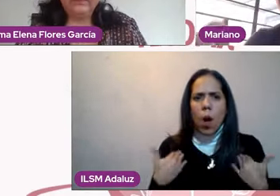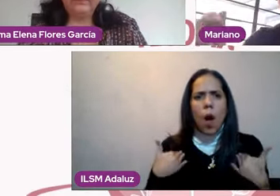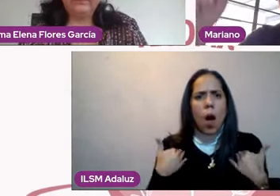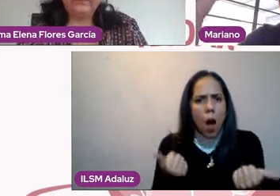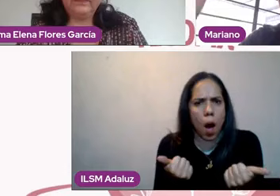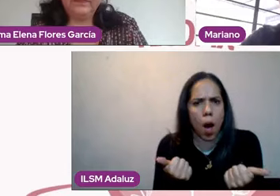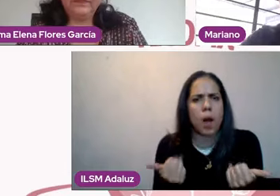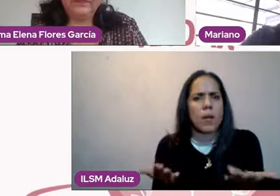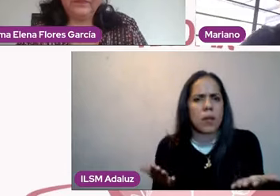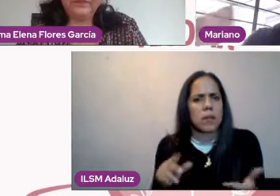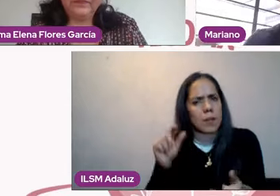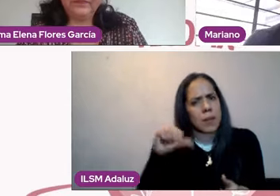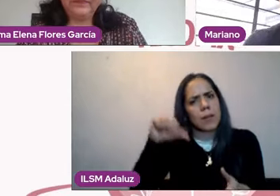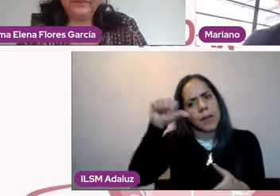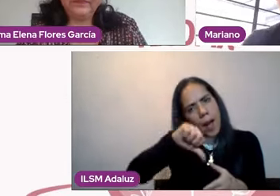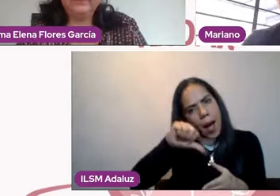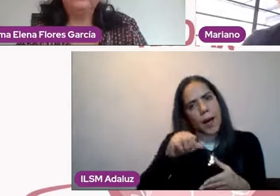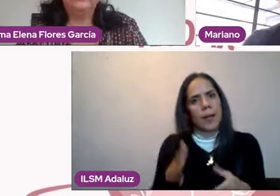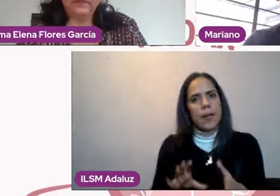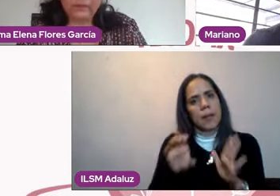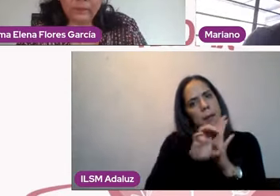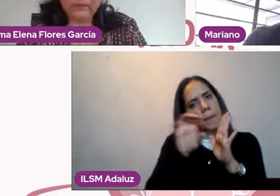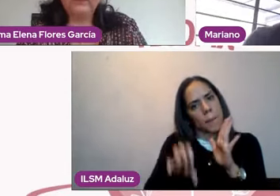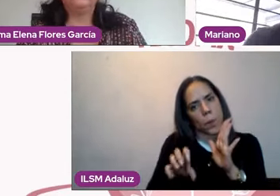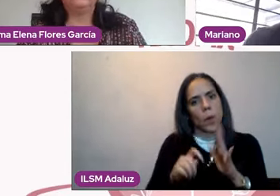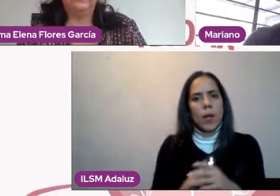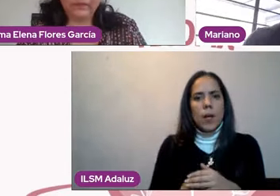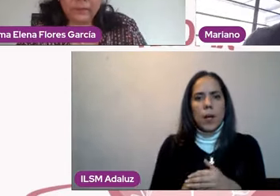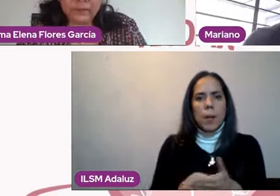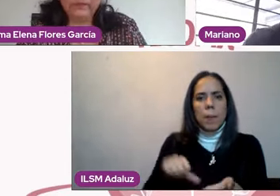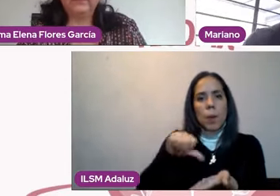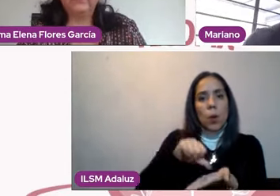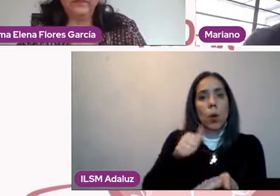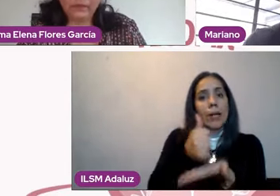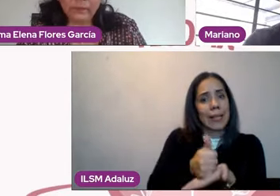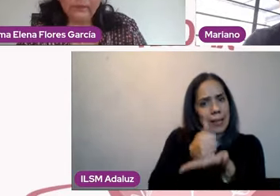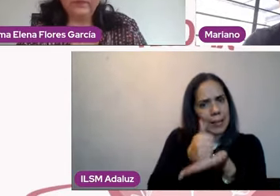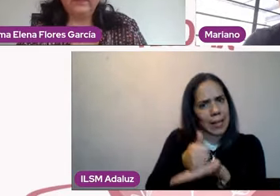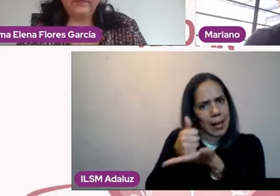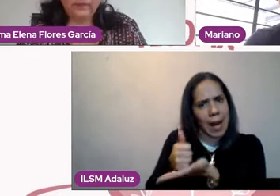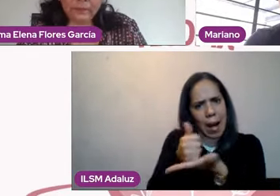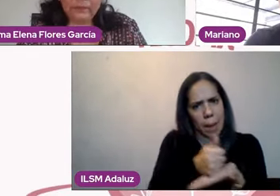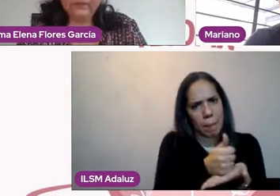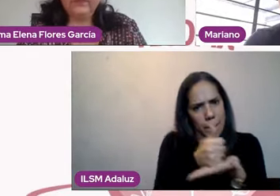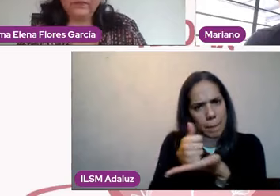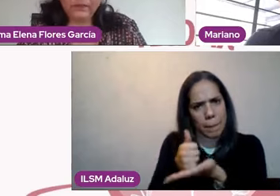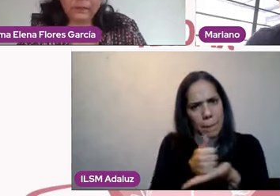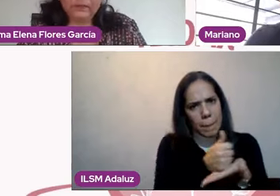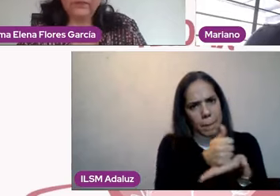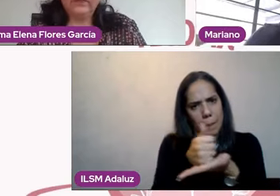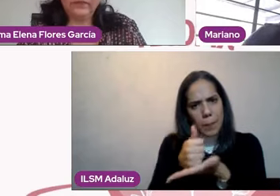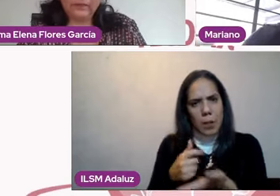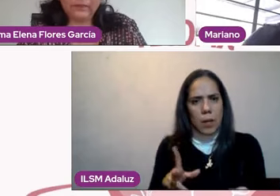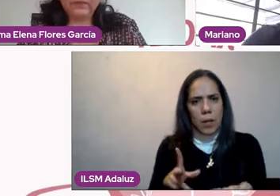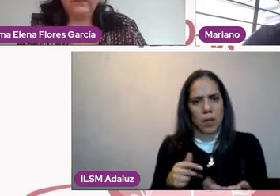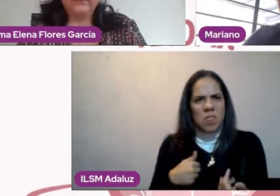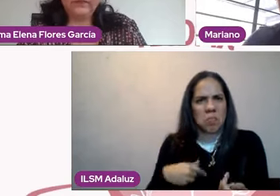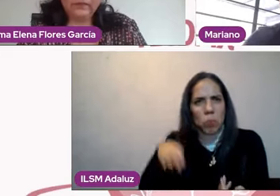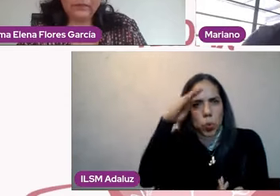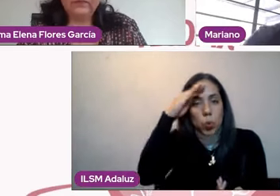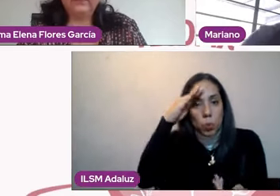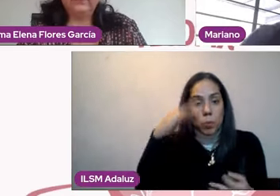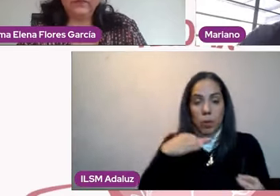espacios, de los espacios terapéuticos. Y además, yo siempre lo he dicho, a mí me parece que toda la producción,